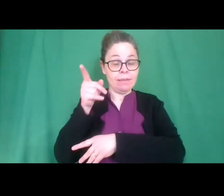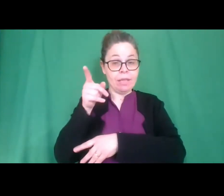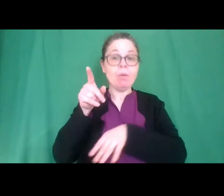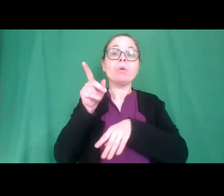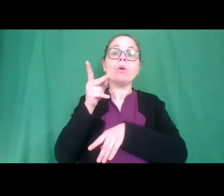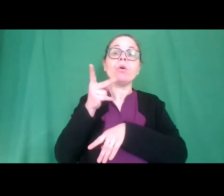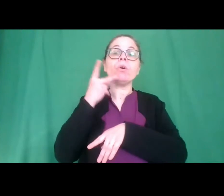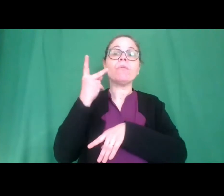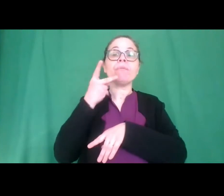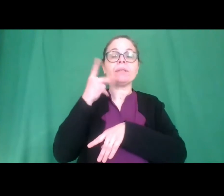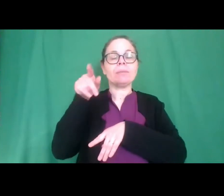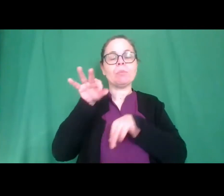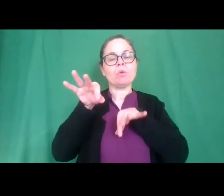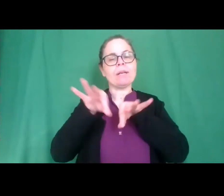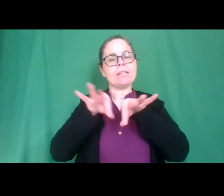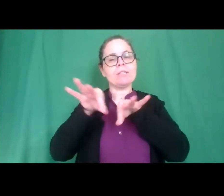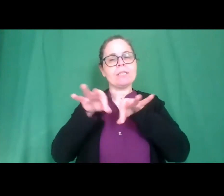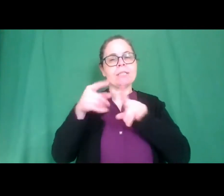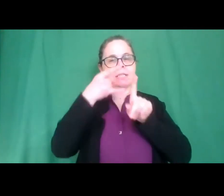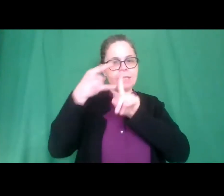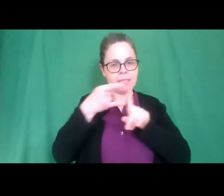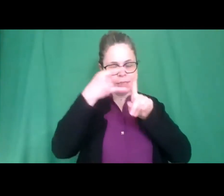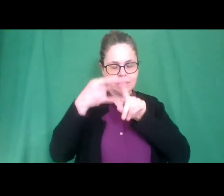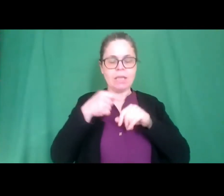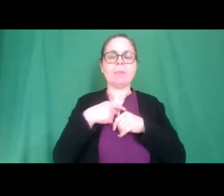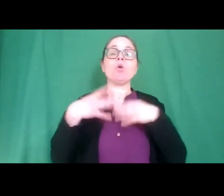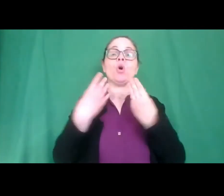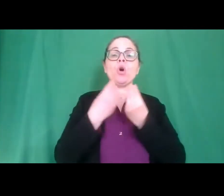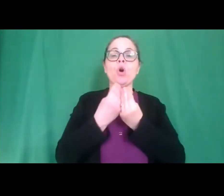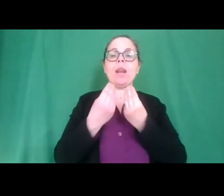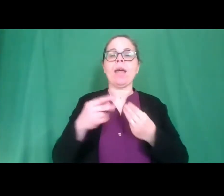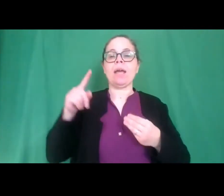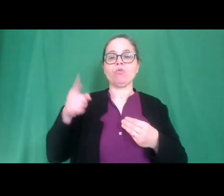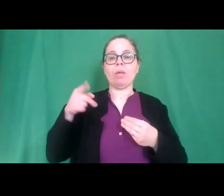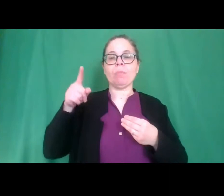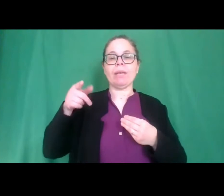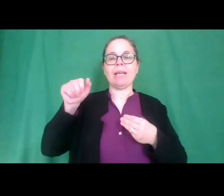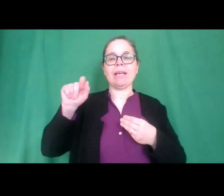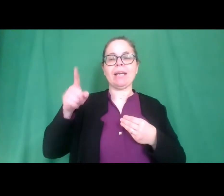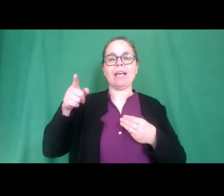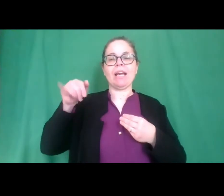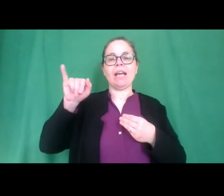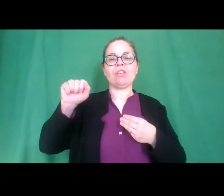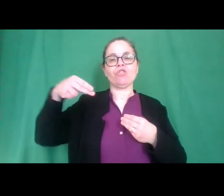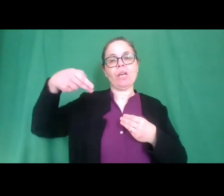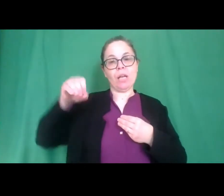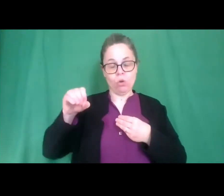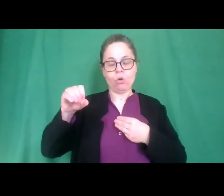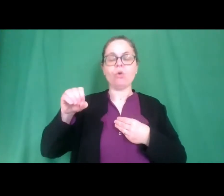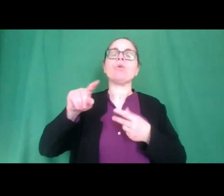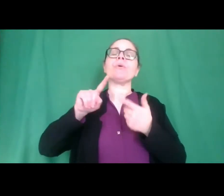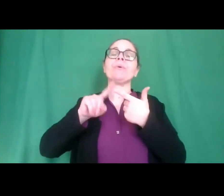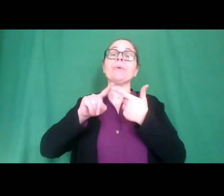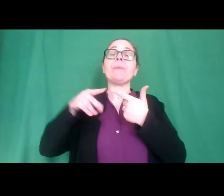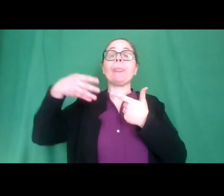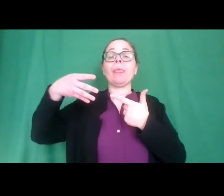della nostra stanza Zoom, ma anche i colleghi Gaggiano, Giuseppe e Emanuele Ricci che hanno fatto parte della